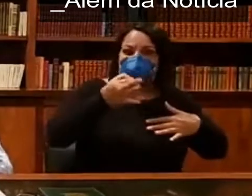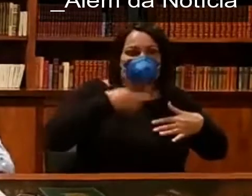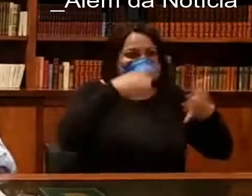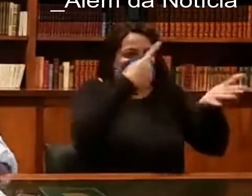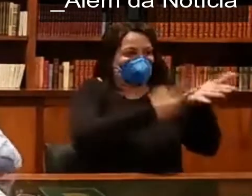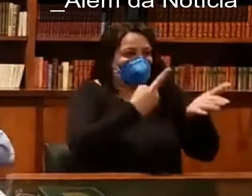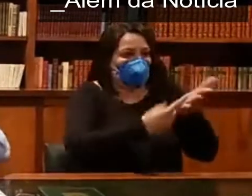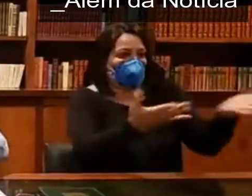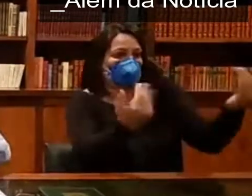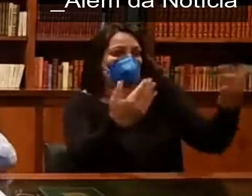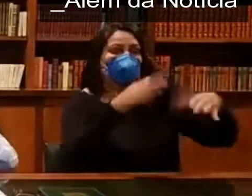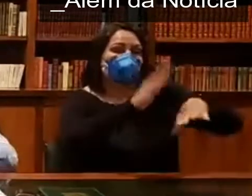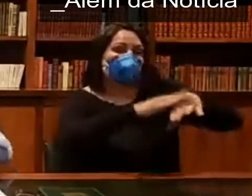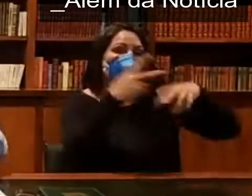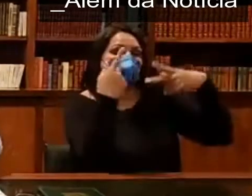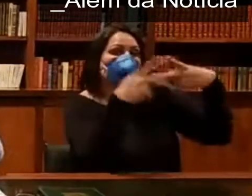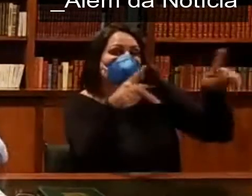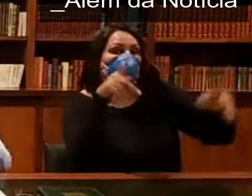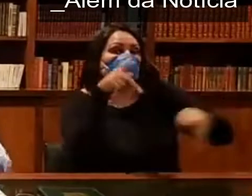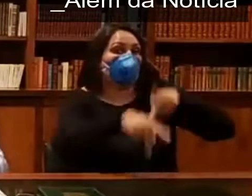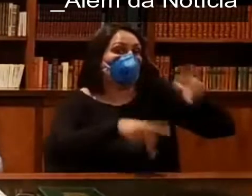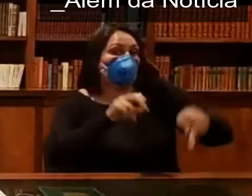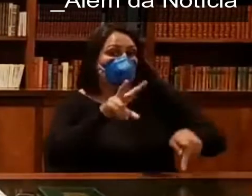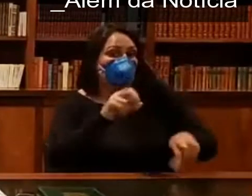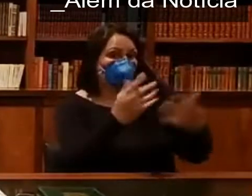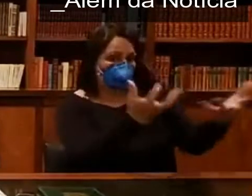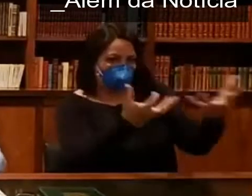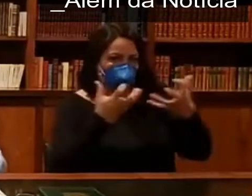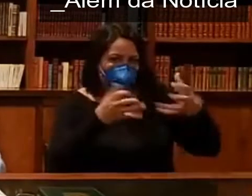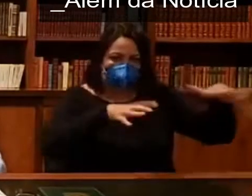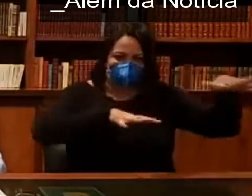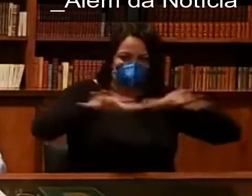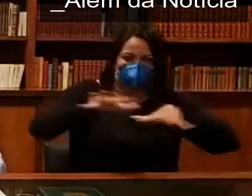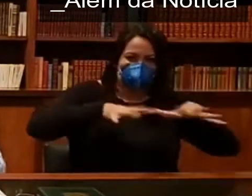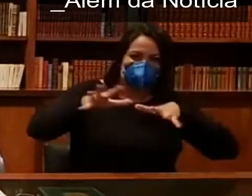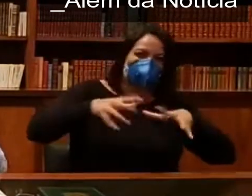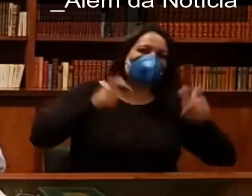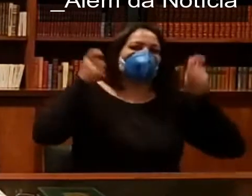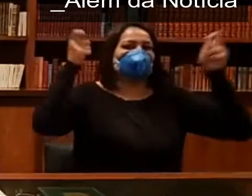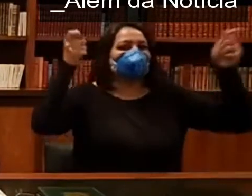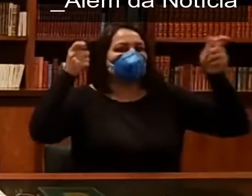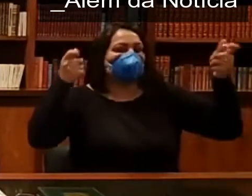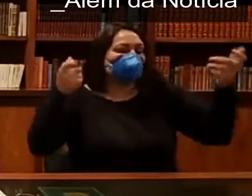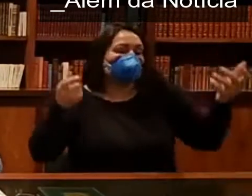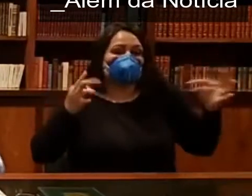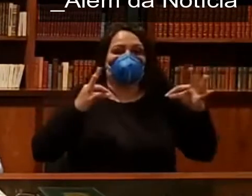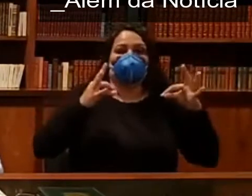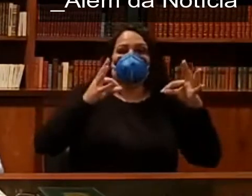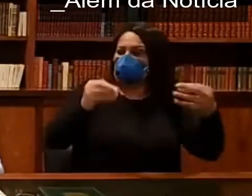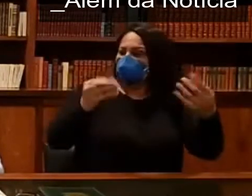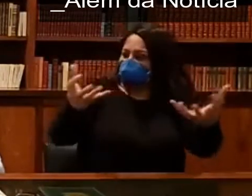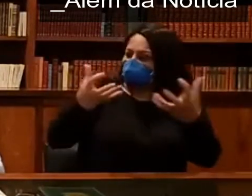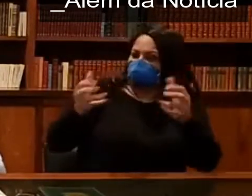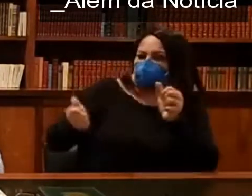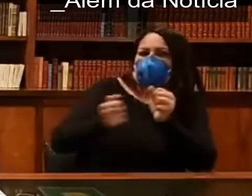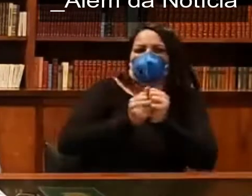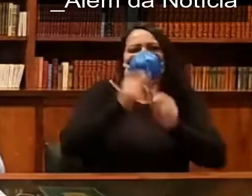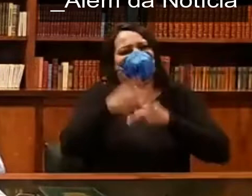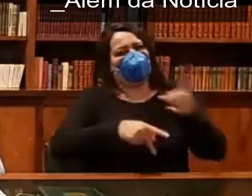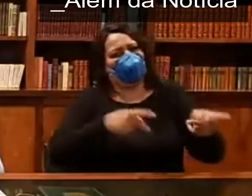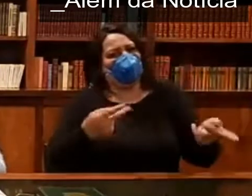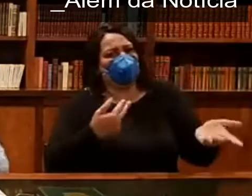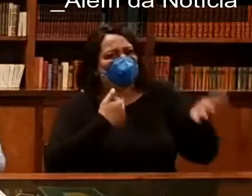colocar o seu caminhão de som na Avenida Paulista. O movimento era um dos responsáveis pela convocação para as